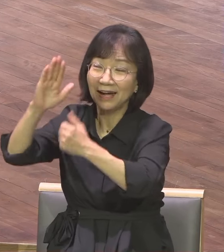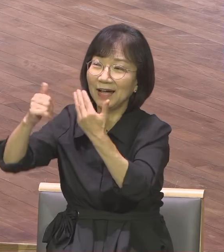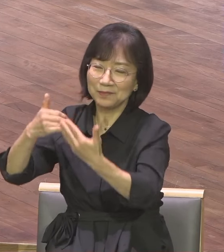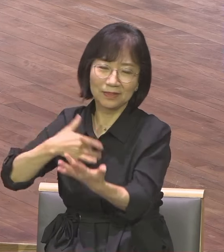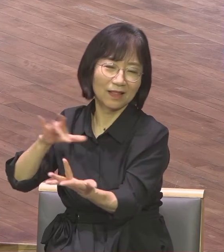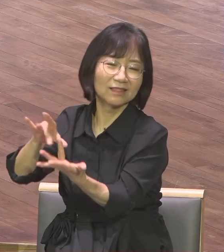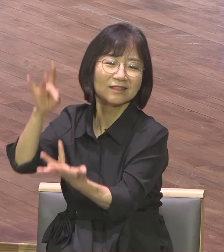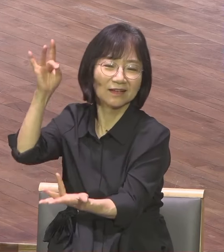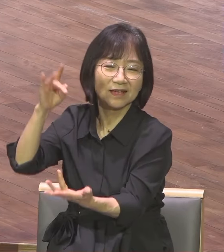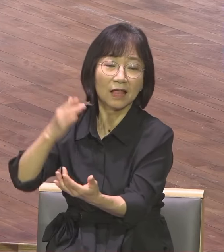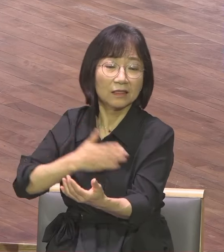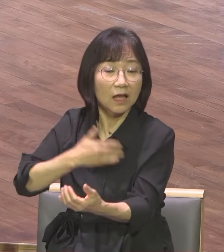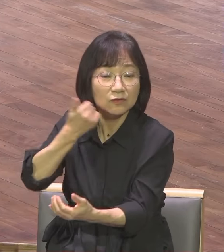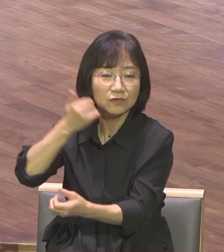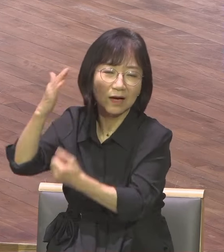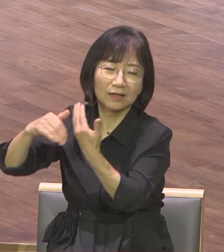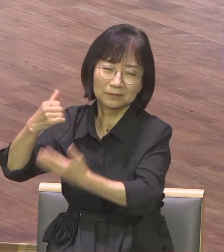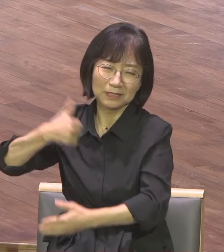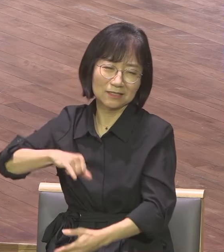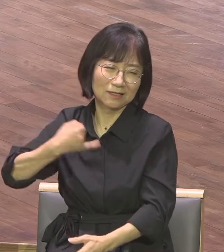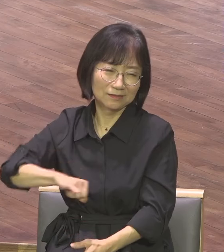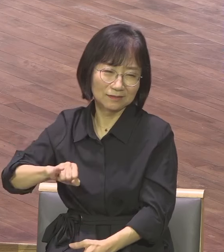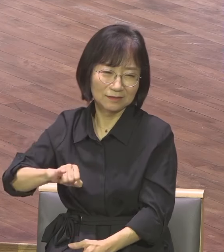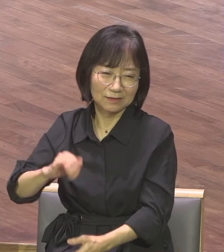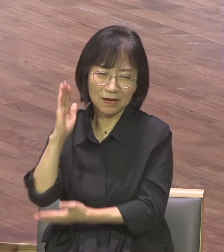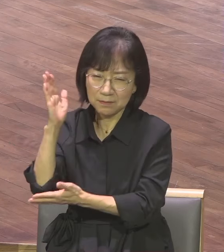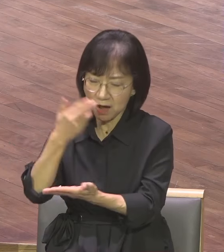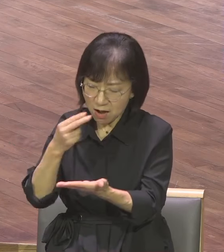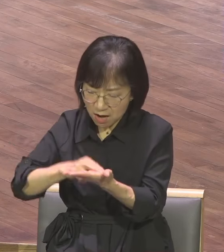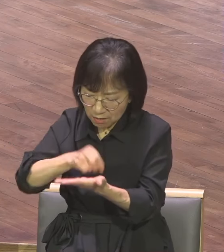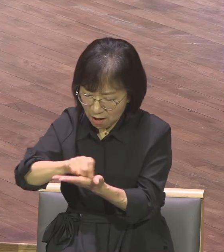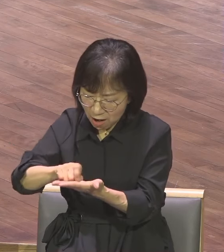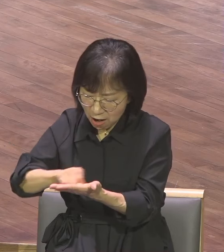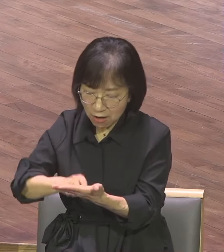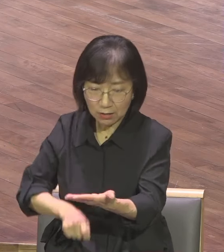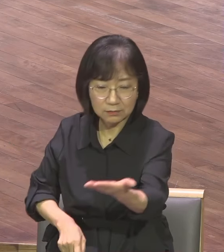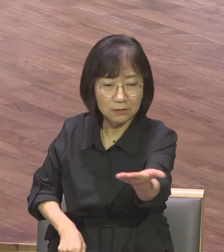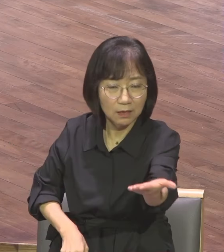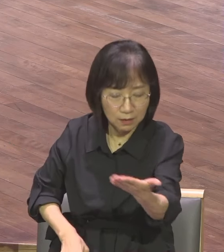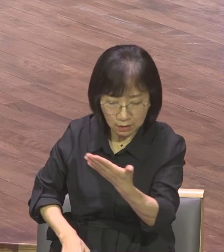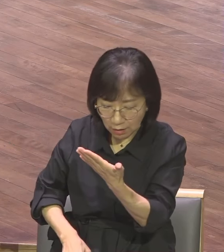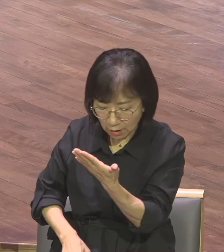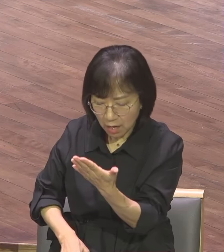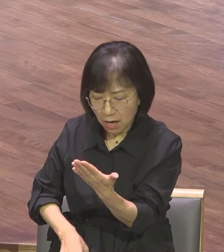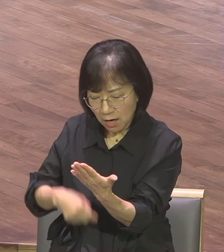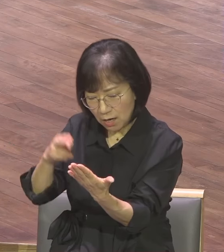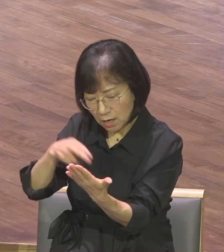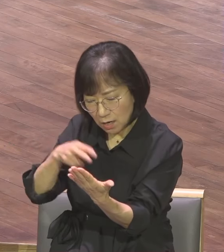이 메시지라는 겁니다 그들은 그 편지를 읽는 가난한 자 노예들